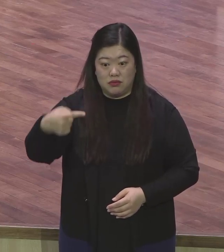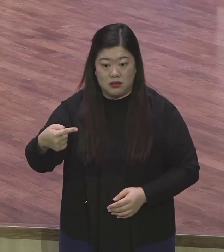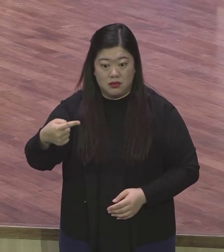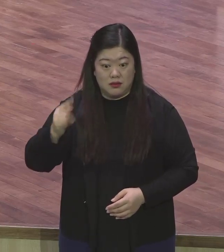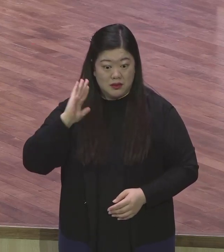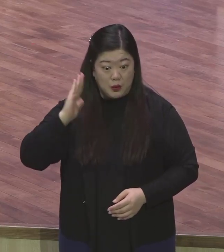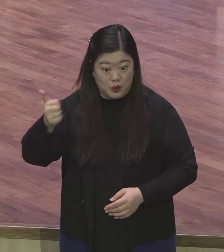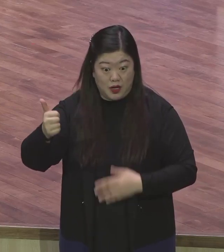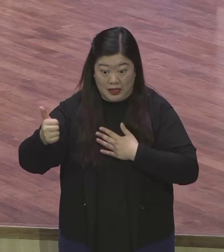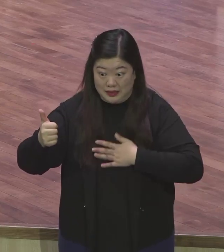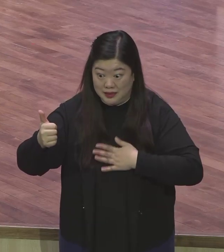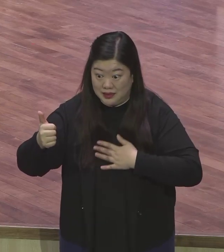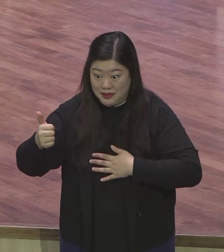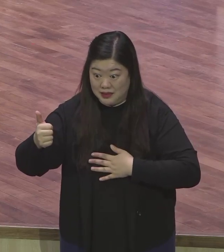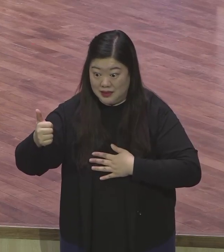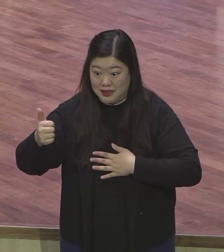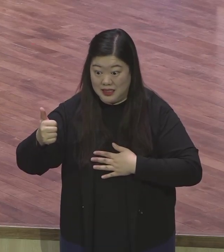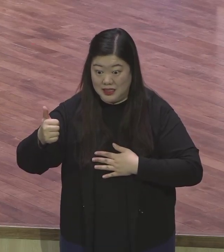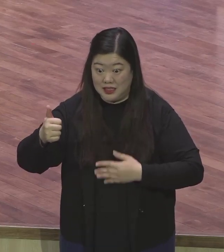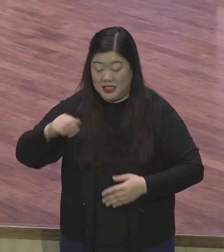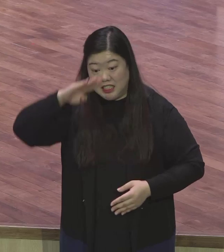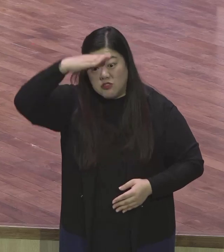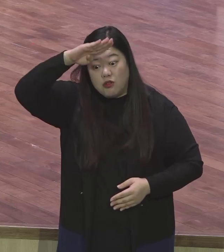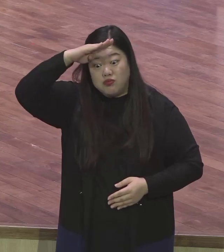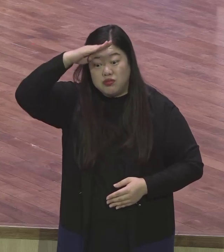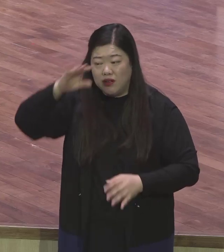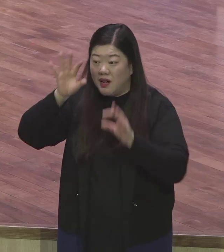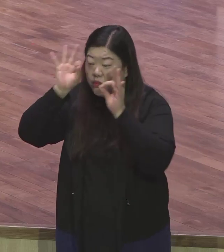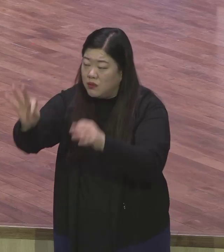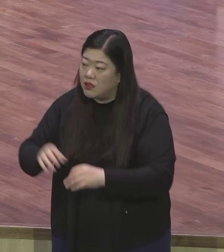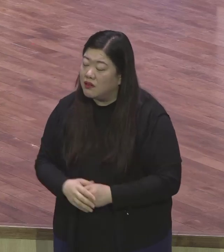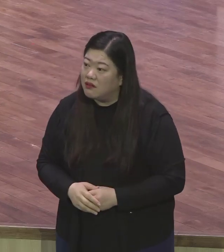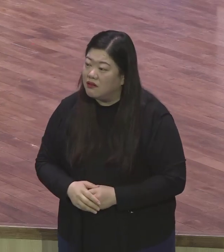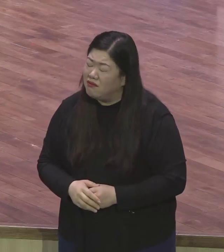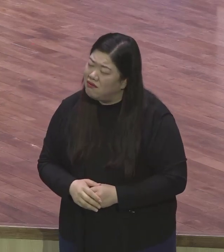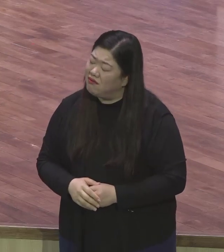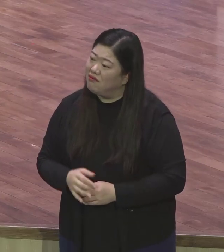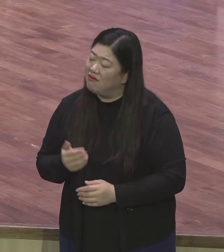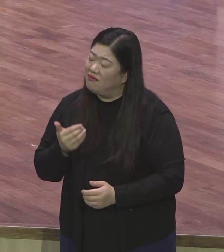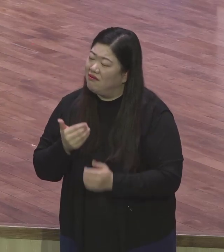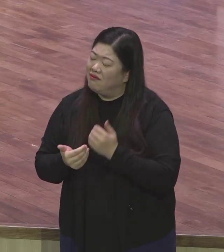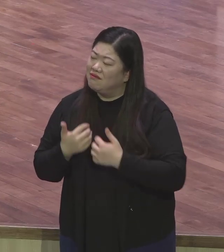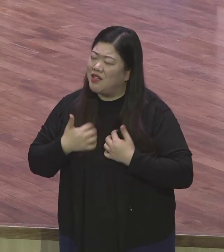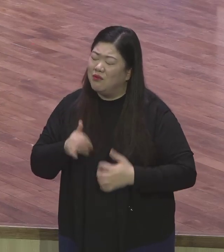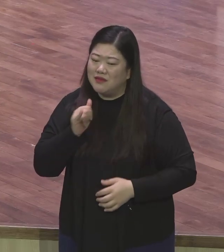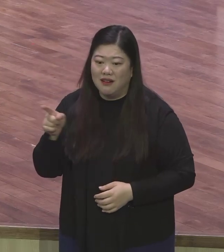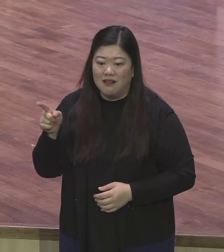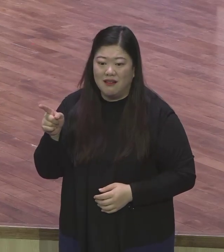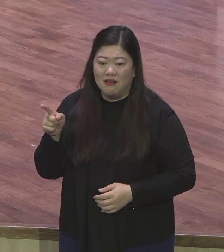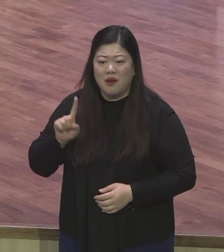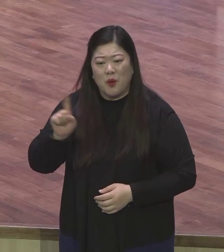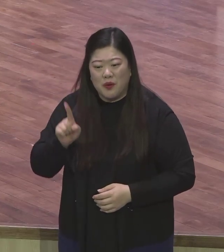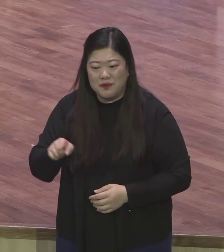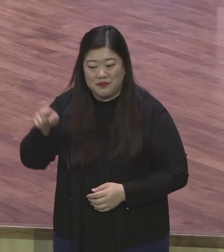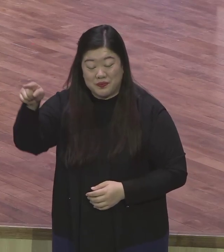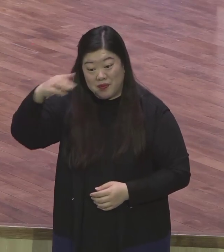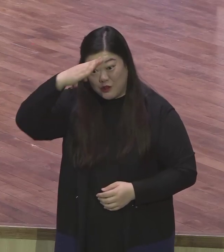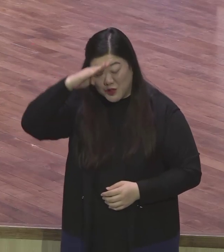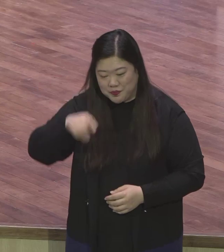이 트럼프를 보면 좀 웃깁니다 미국이라는 나라를 모르고 대통령이 됐어요 지향받는